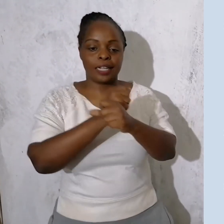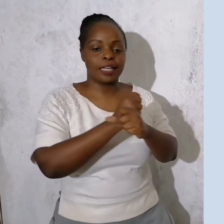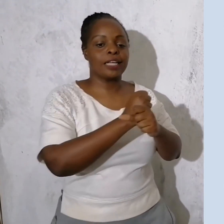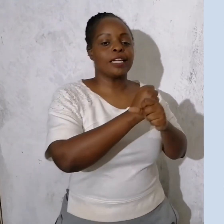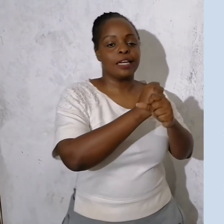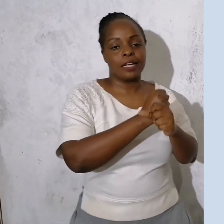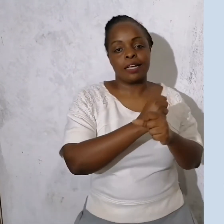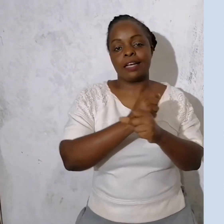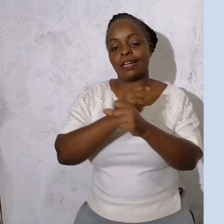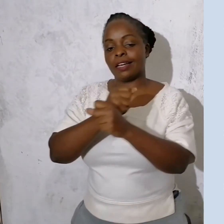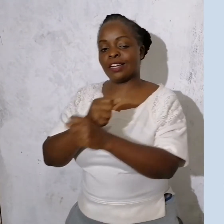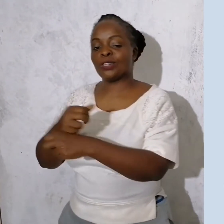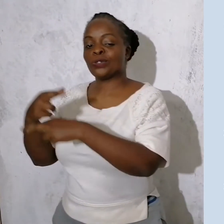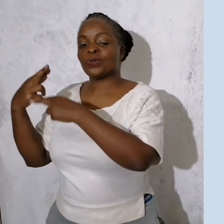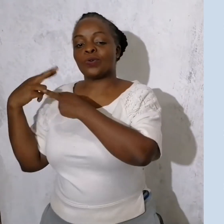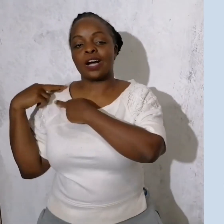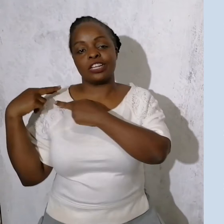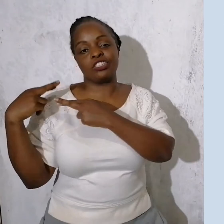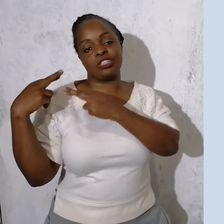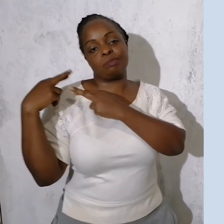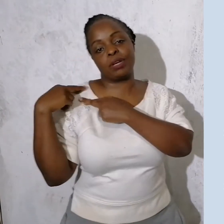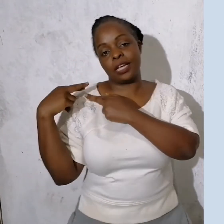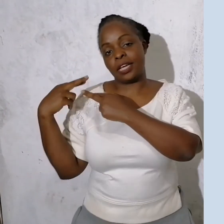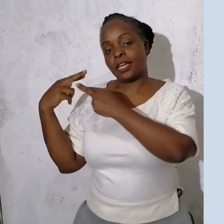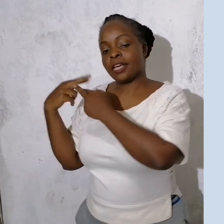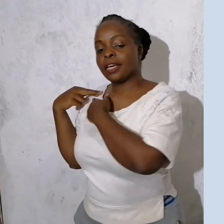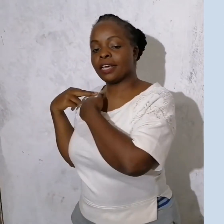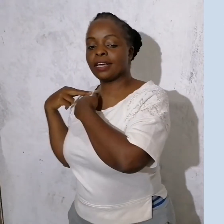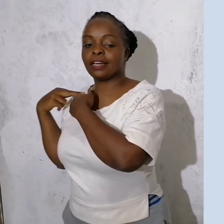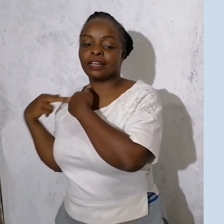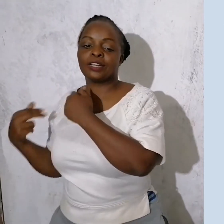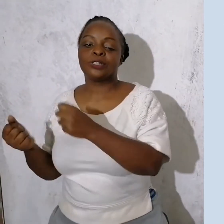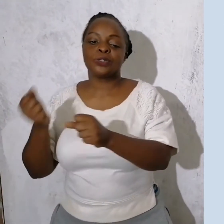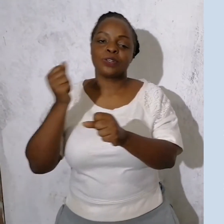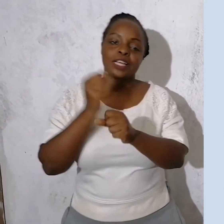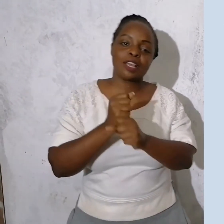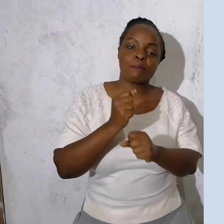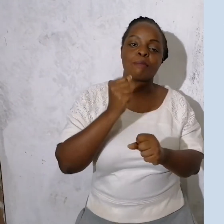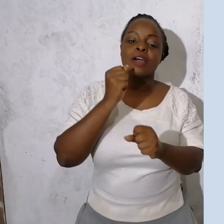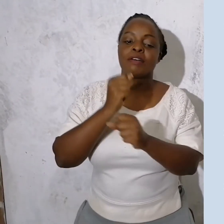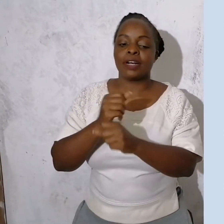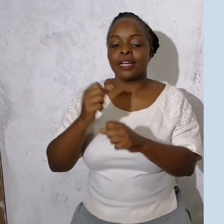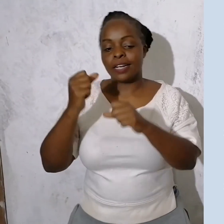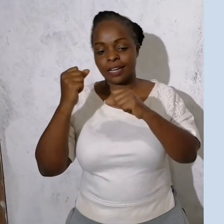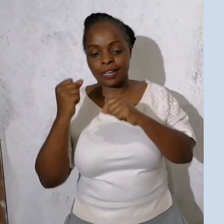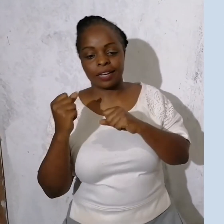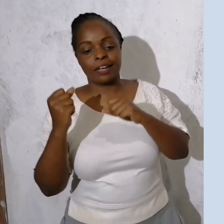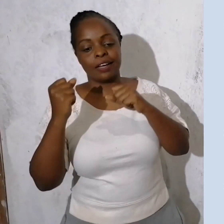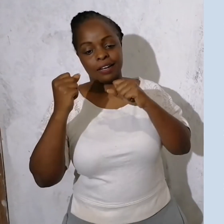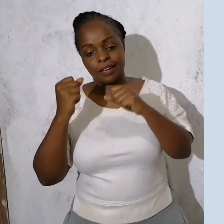ilimbe, Tuwajibite, tuivalite,